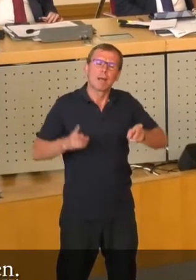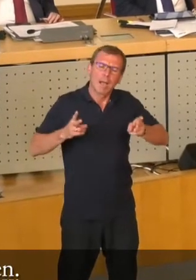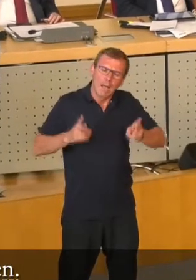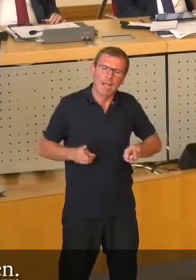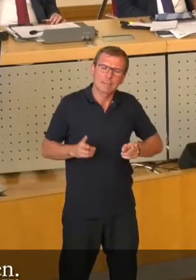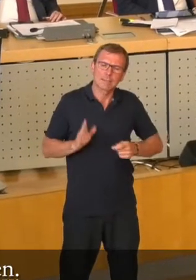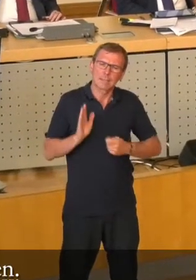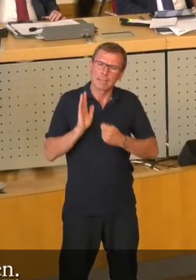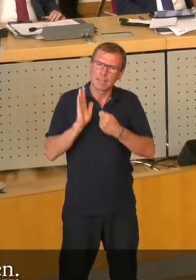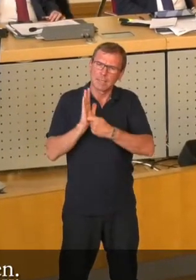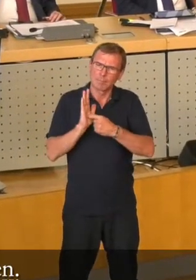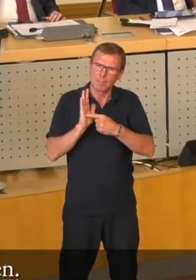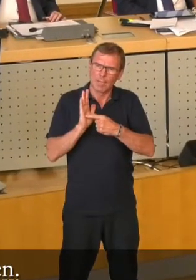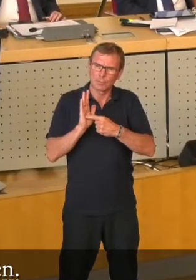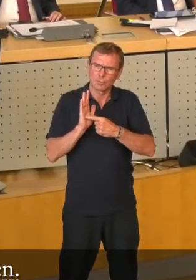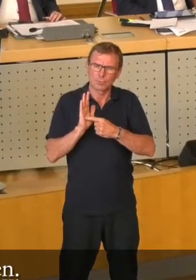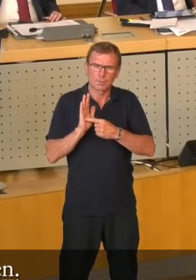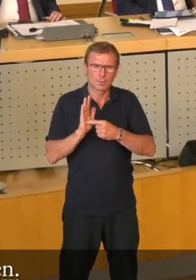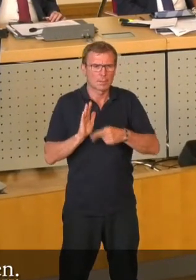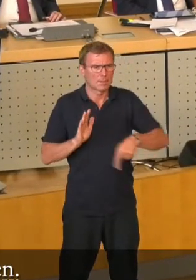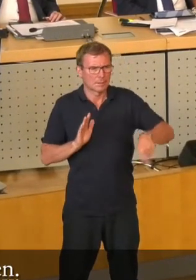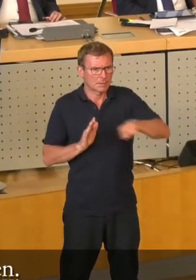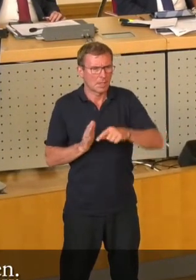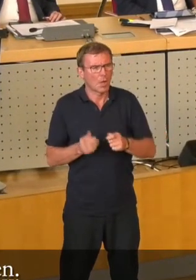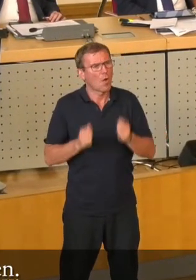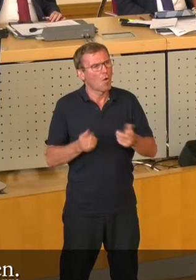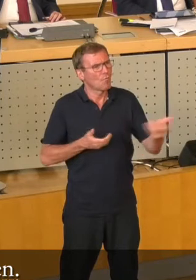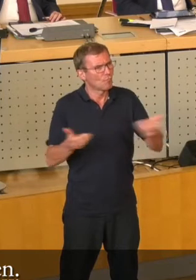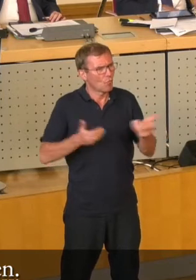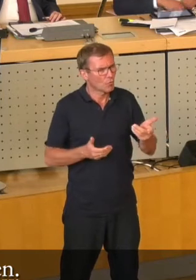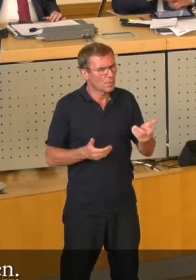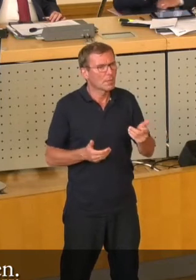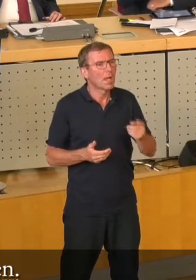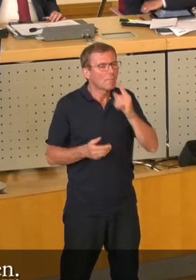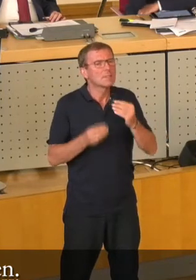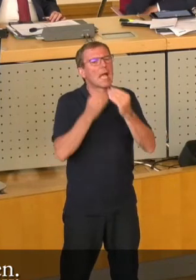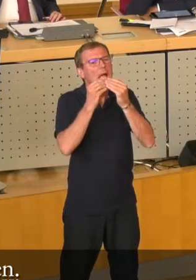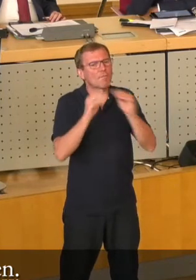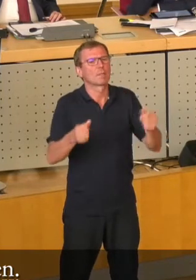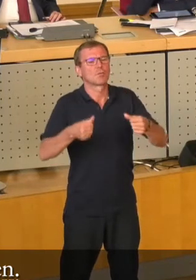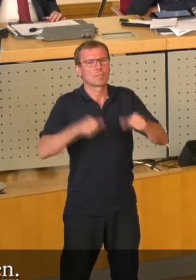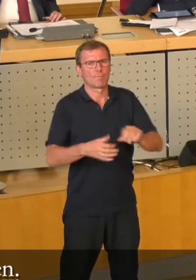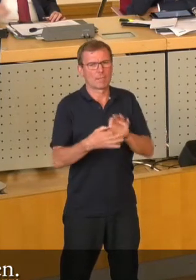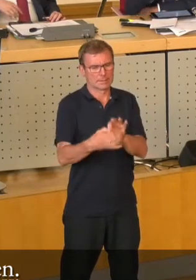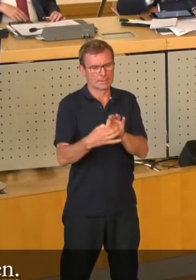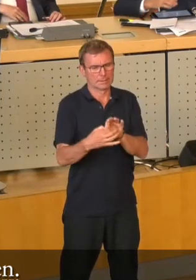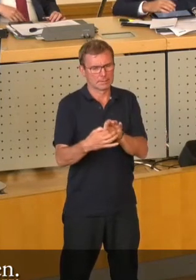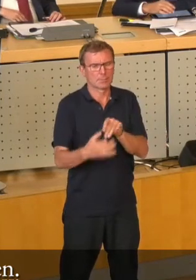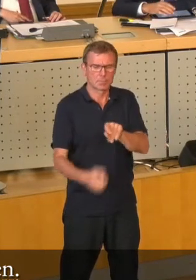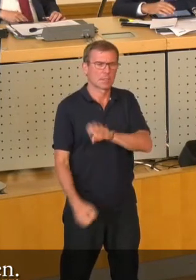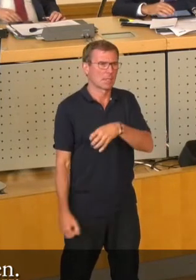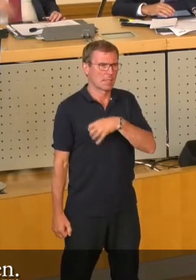Bejahung dieser Vorschläge, soweit sie auf Informationspflichten und